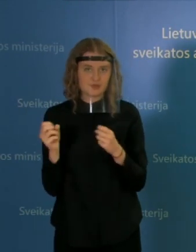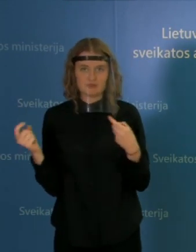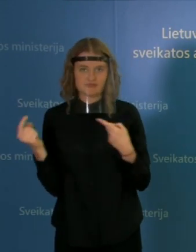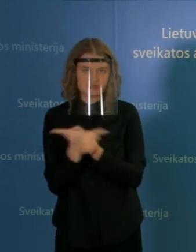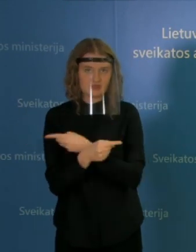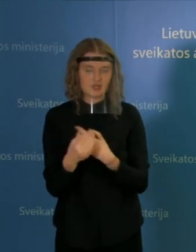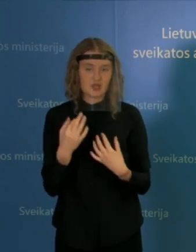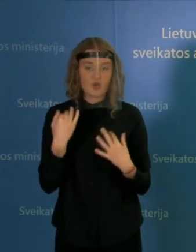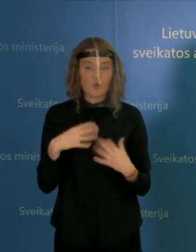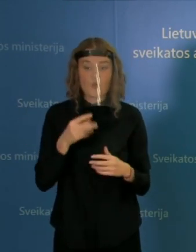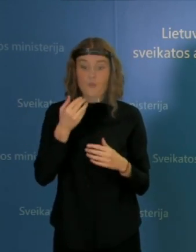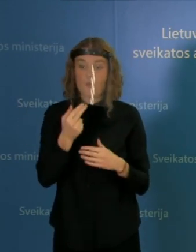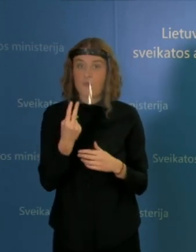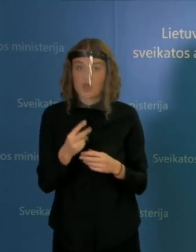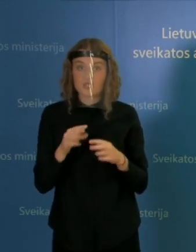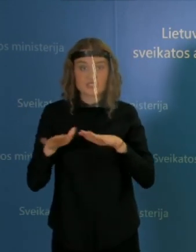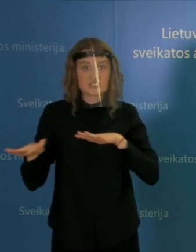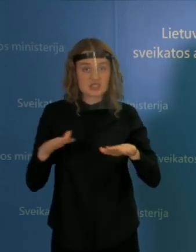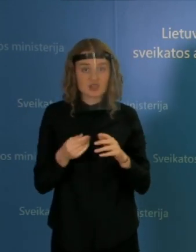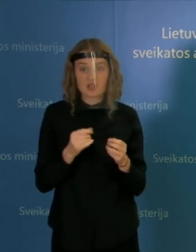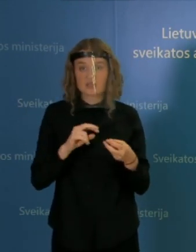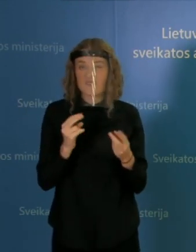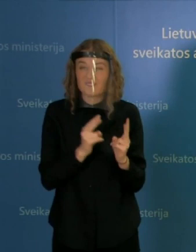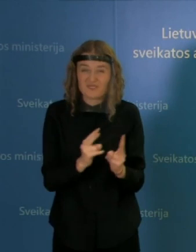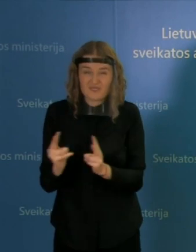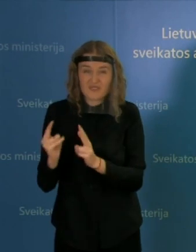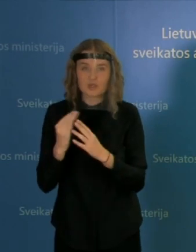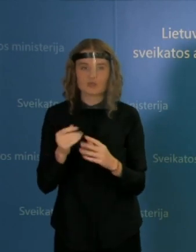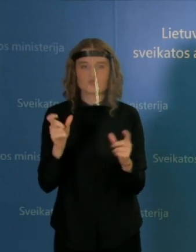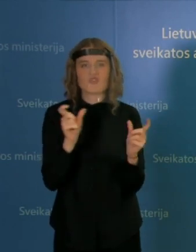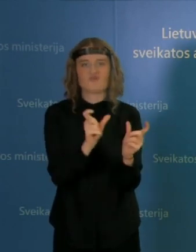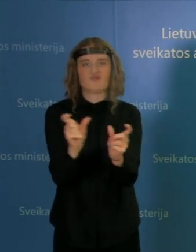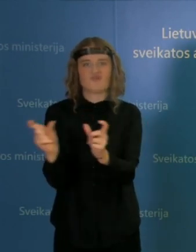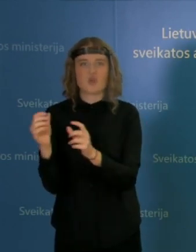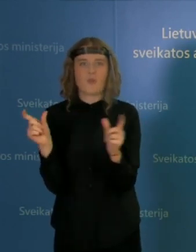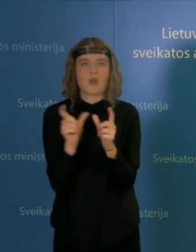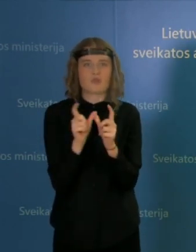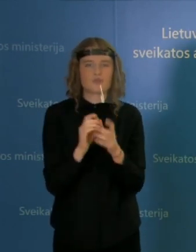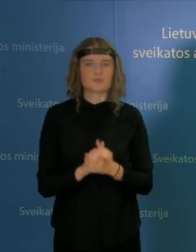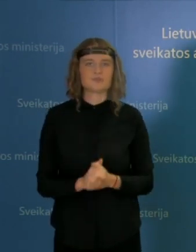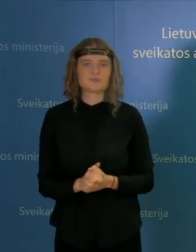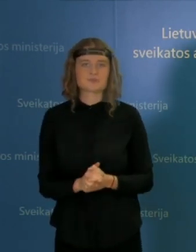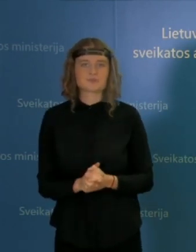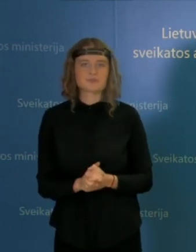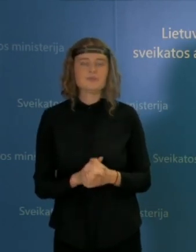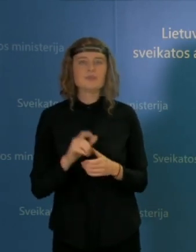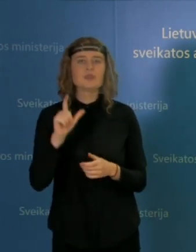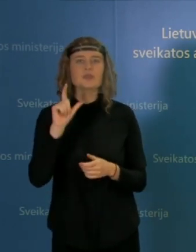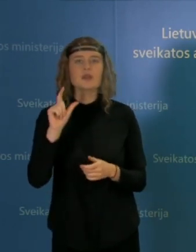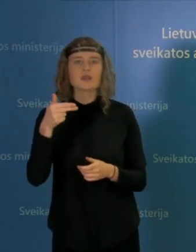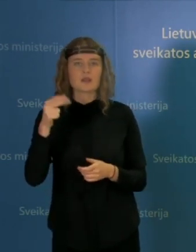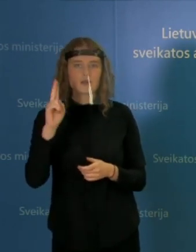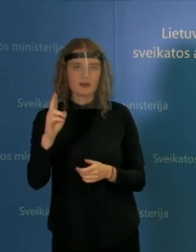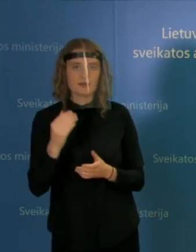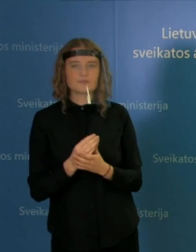tikėtina, kad bus svarstame pribojimai prekybos įstaigo. Iš raštos jūsų tų klausimų užrašiaulyti LNK. Lietuvos